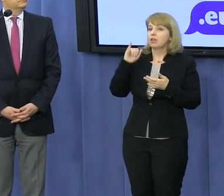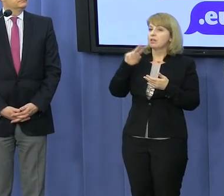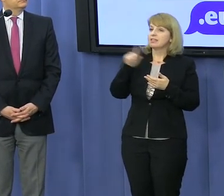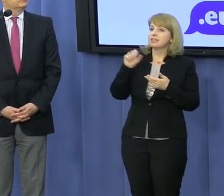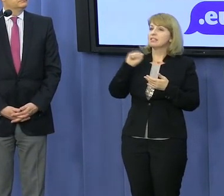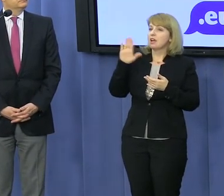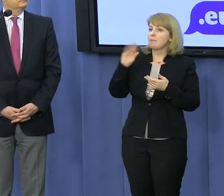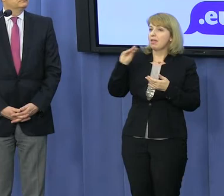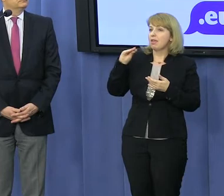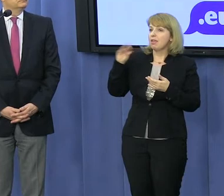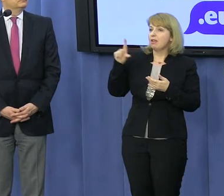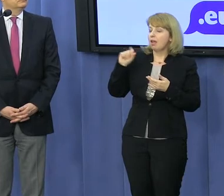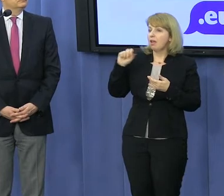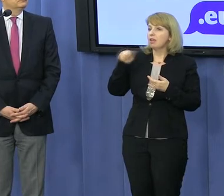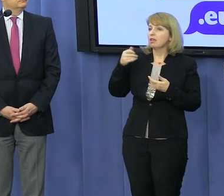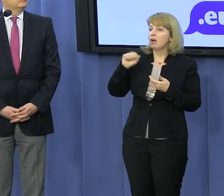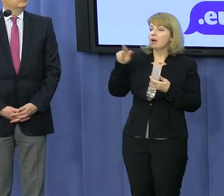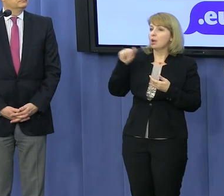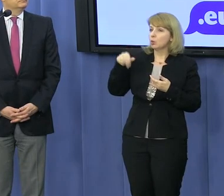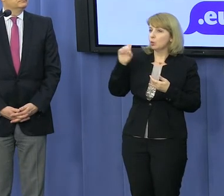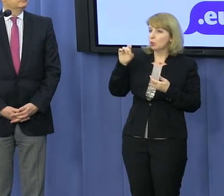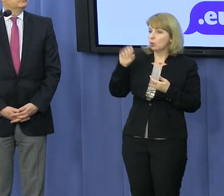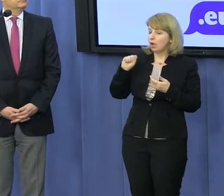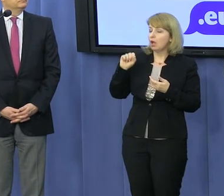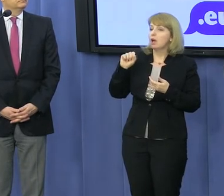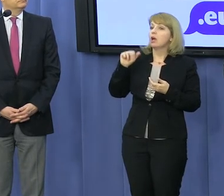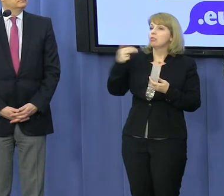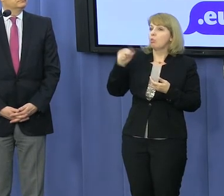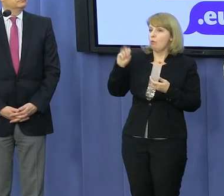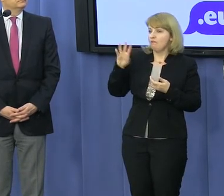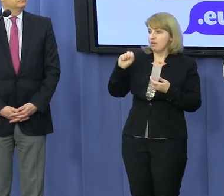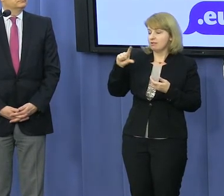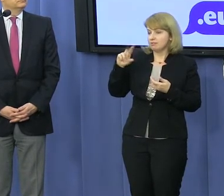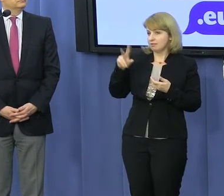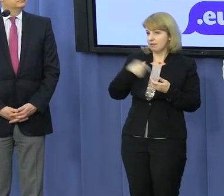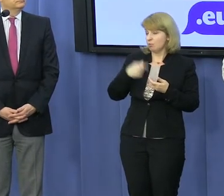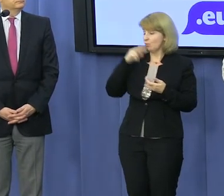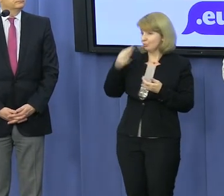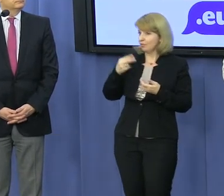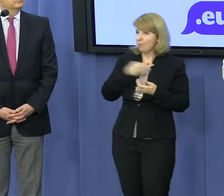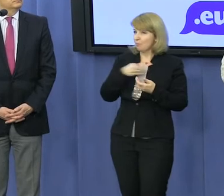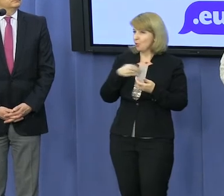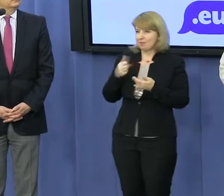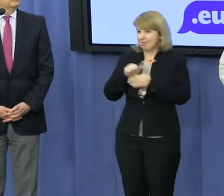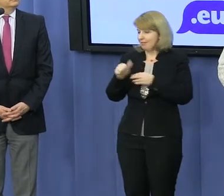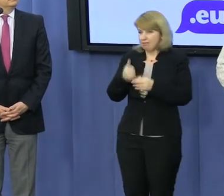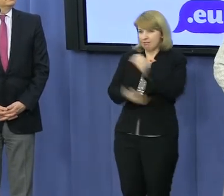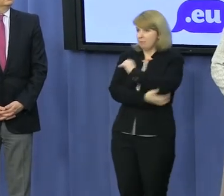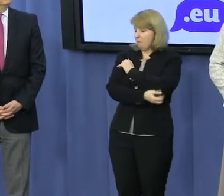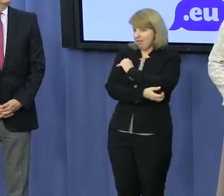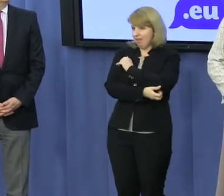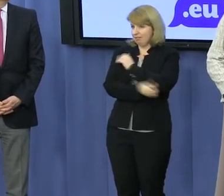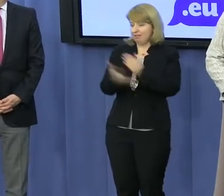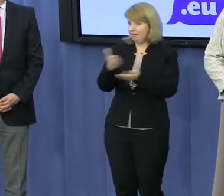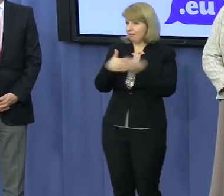która zginęła w tym fatalnej katastrofie, powiedziała, że Polska nie jest tak biednym krajem, żeby nie